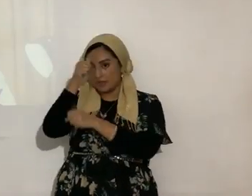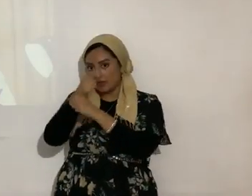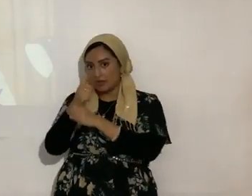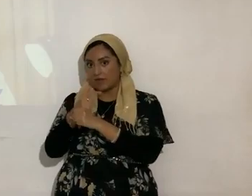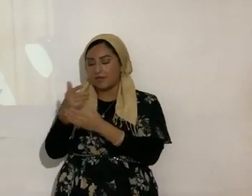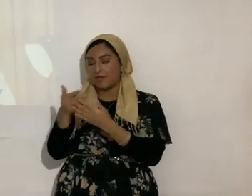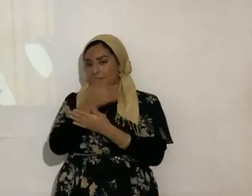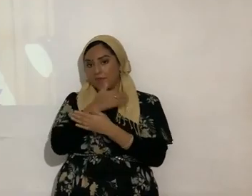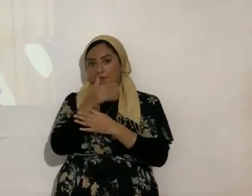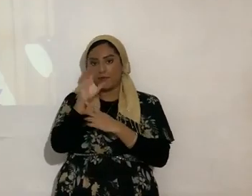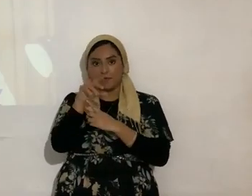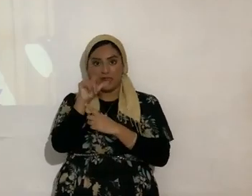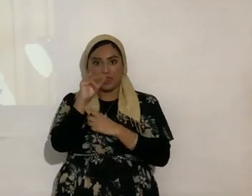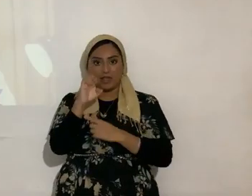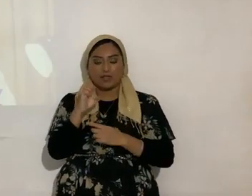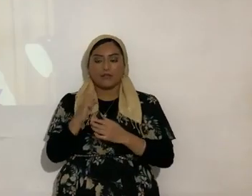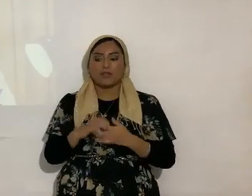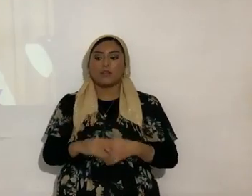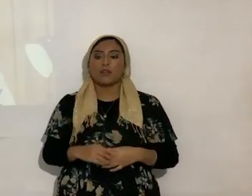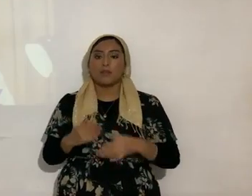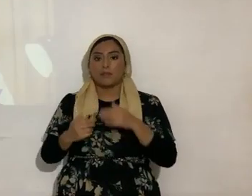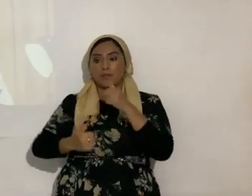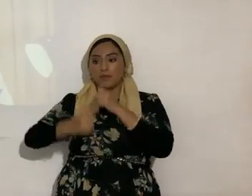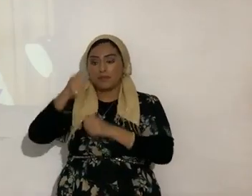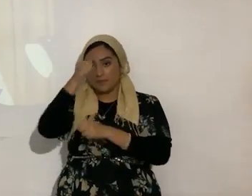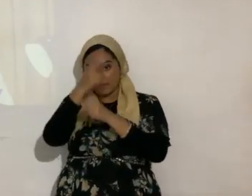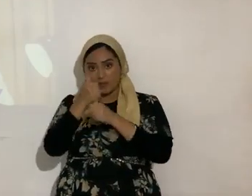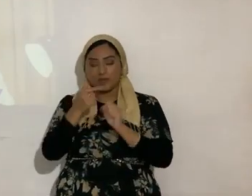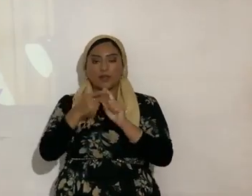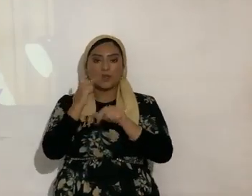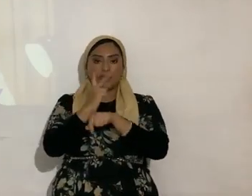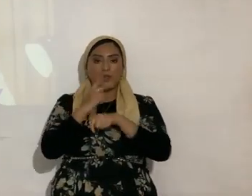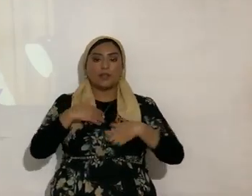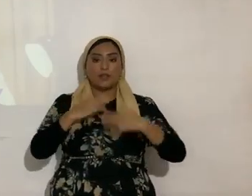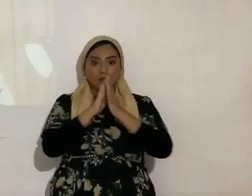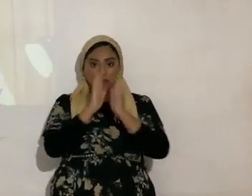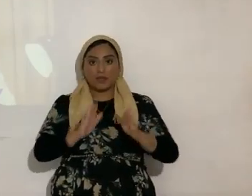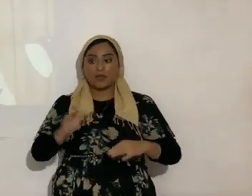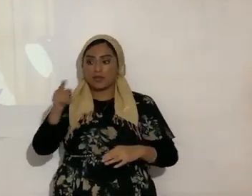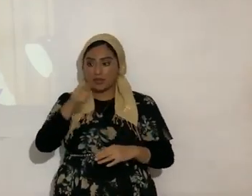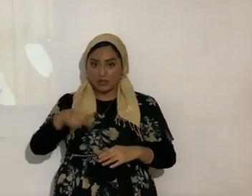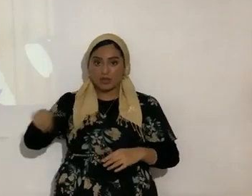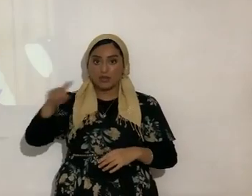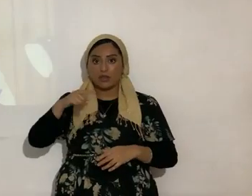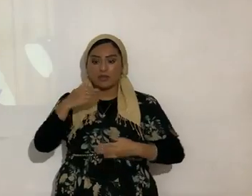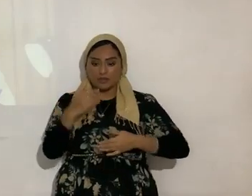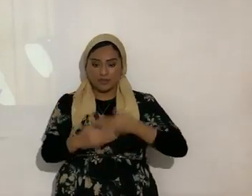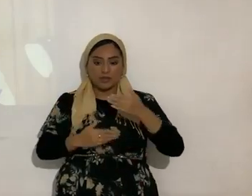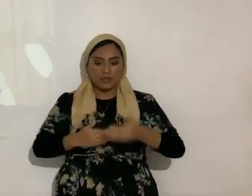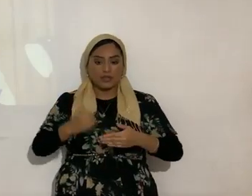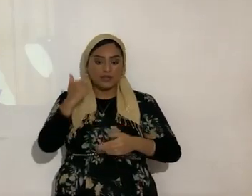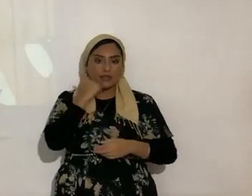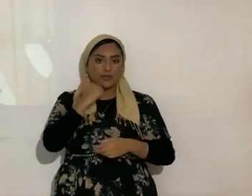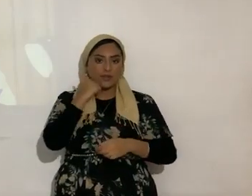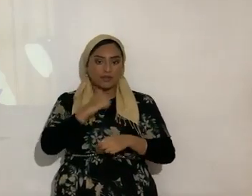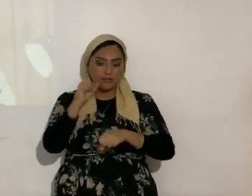de entrar al aire con ustedes la mayoría de los hermanos de Gozo y Paz van luchando por su pan cada día porque así se mantiene la fe